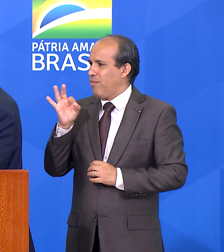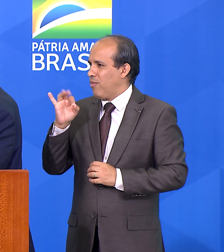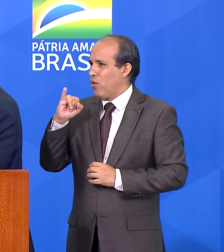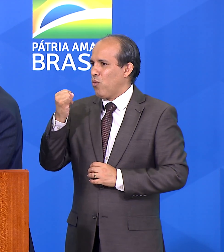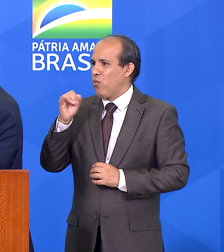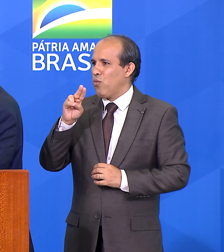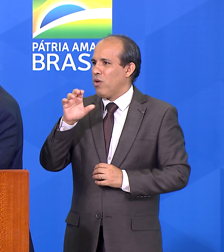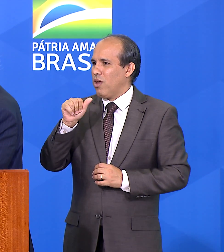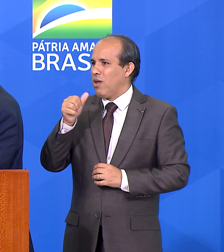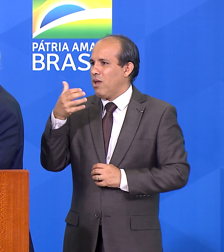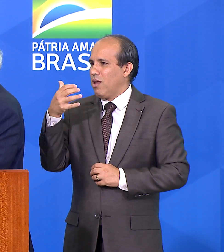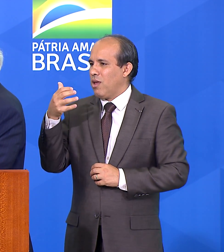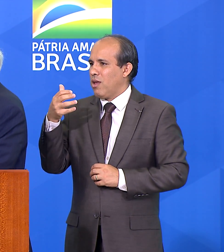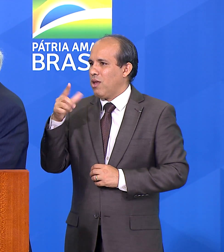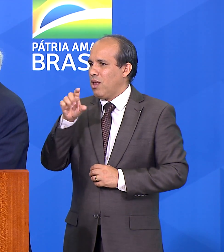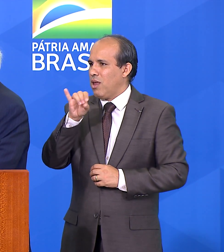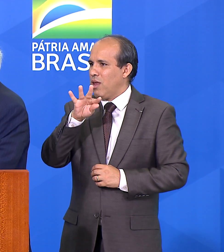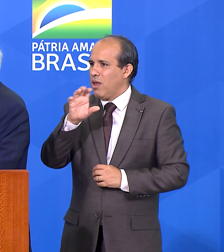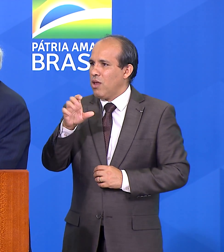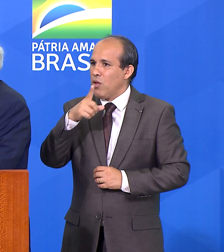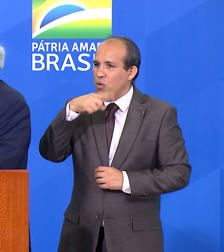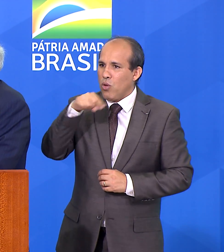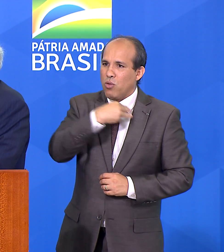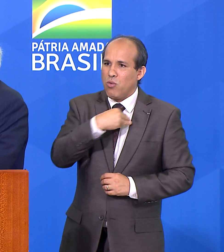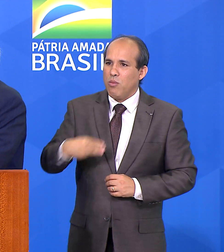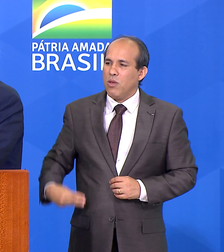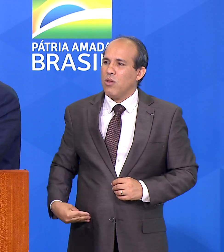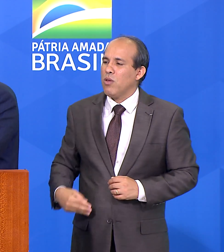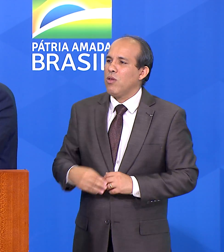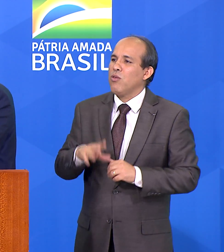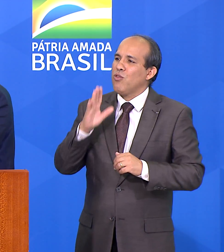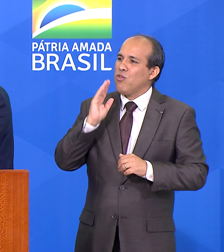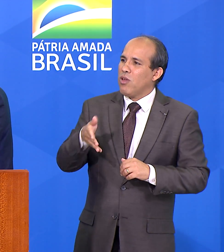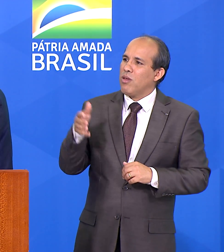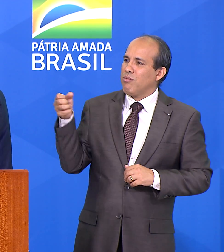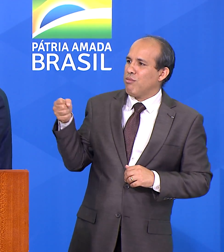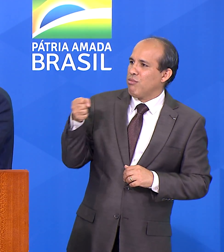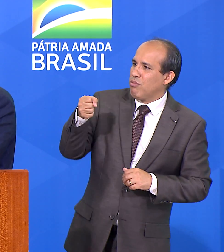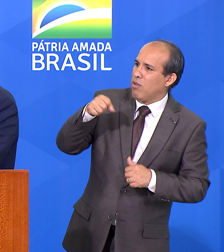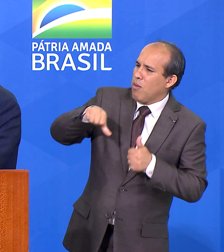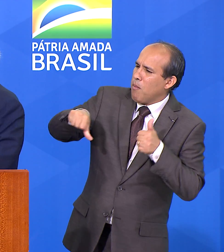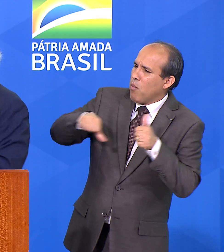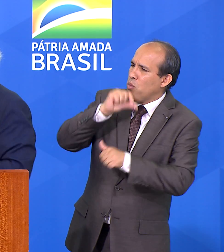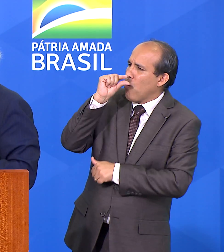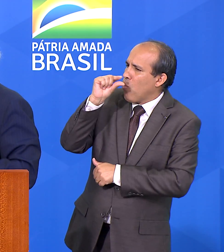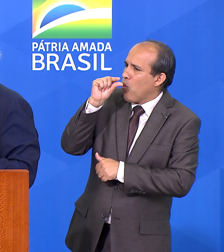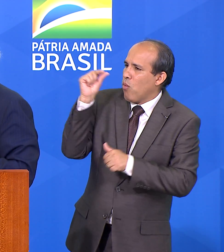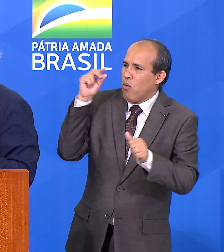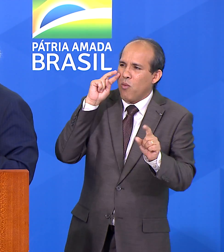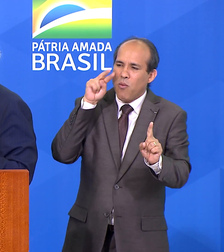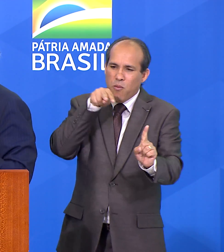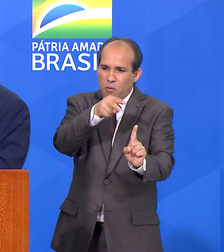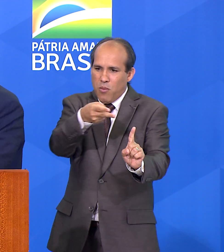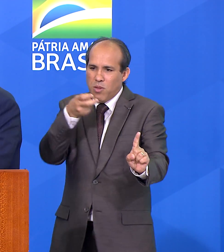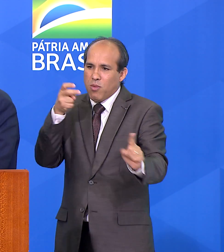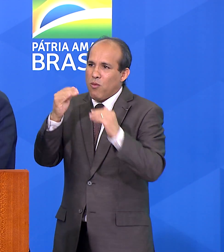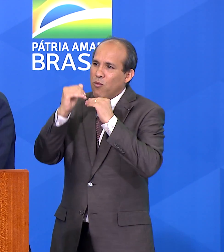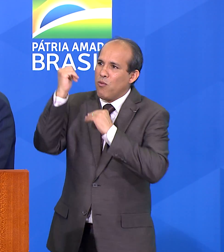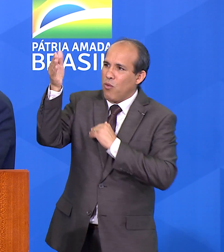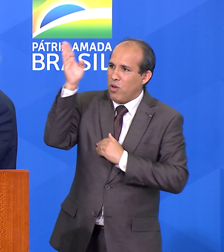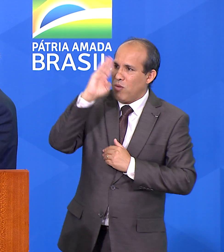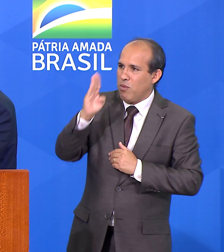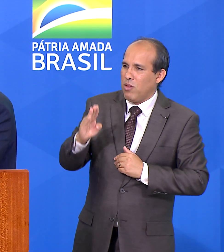Verde, que é o nosso ministro que mudou um pouco essa percepção brasileira lá fora, na